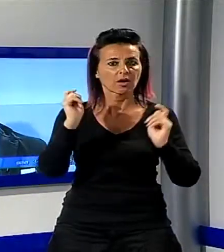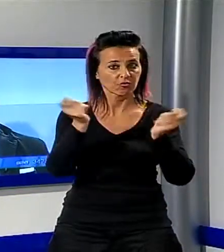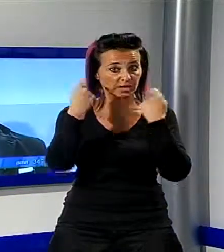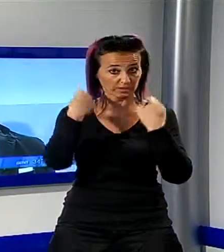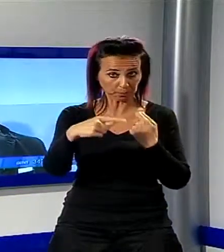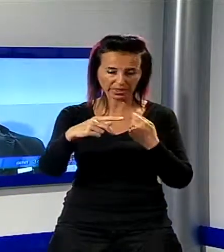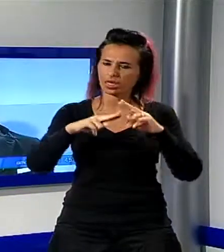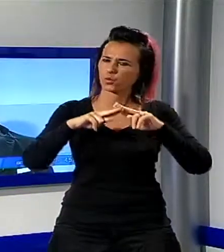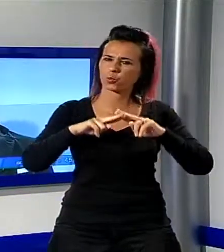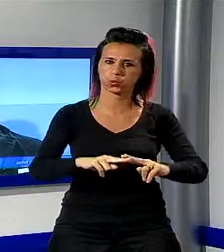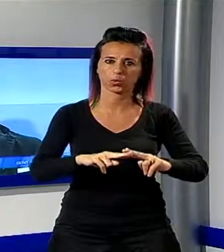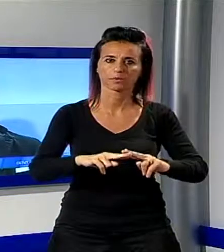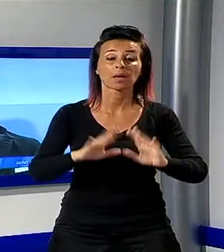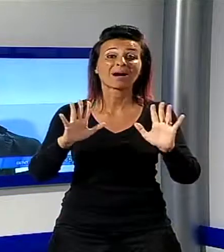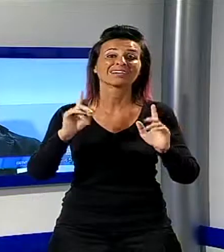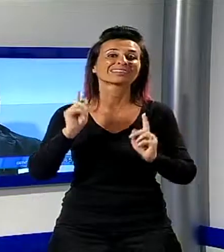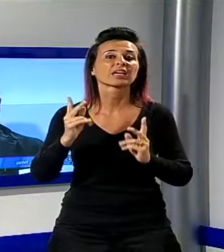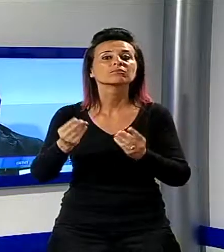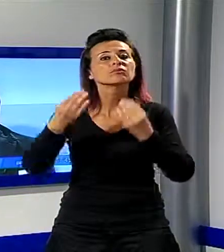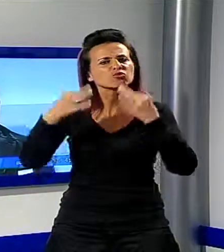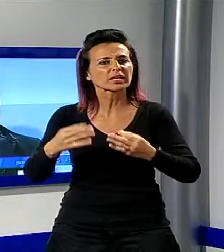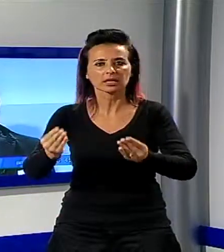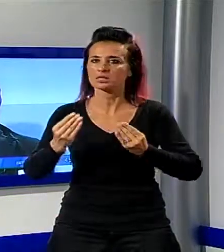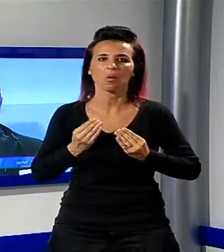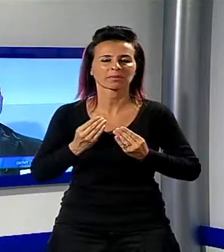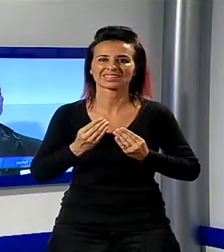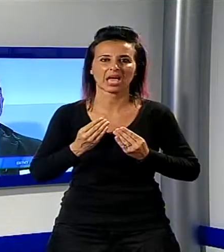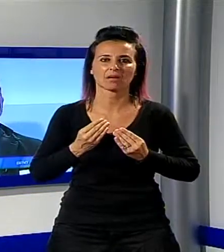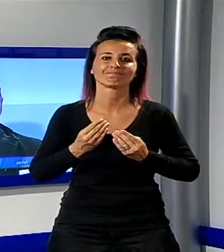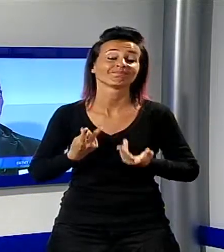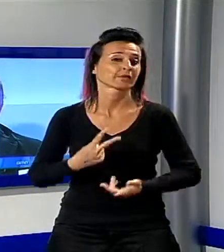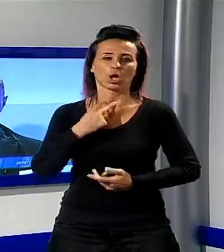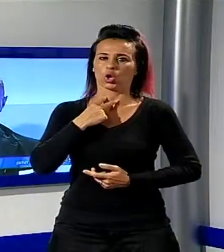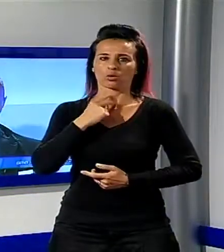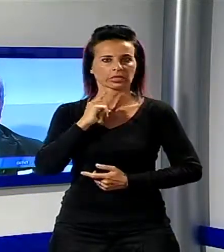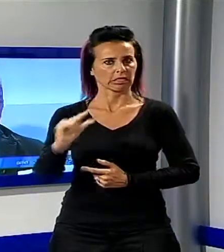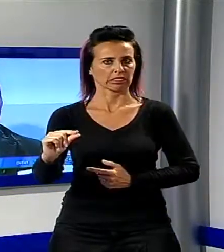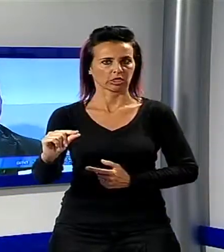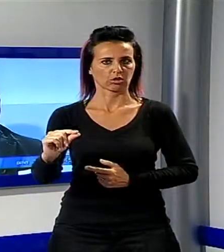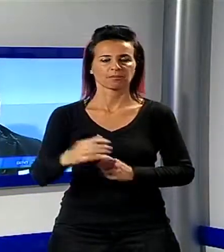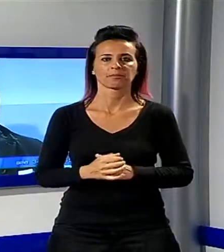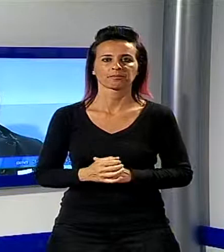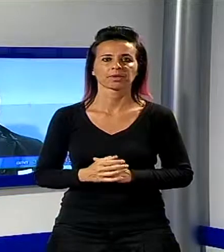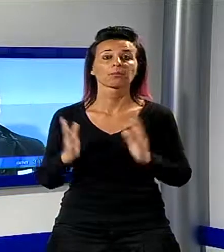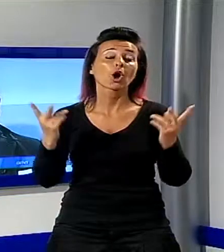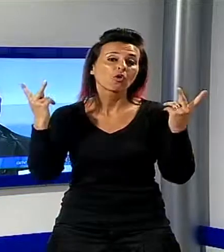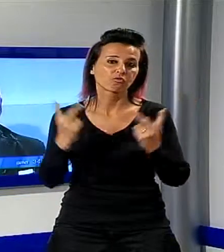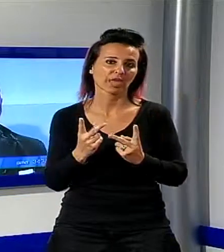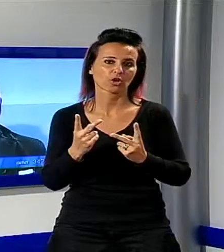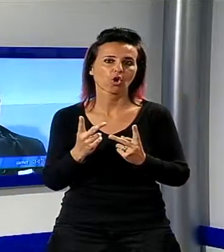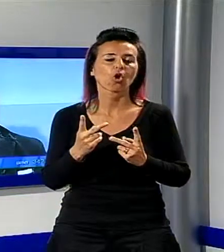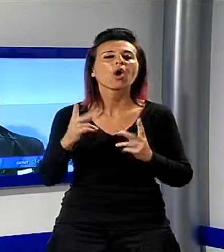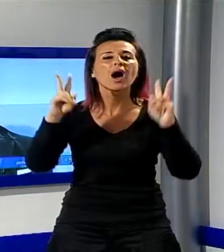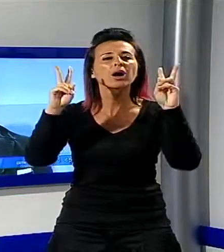Se però le certezze non arrivano, è chiaro, uno si guarda intorno. Però l'unica certezza è che rimarrà sempre a lucca San